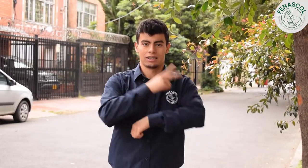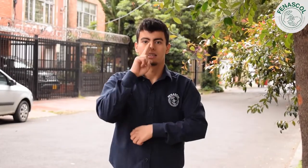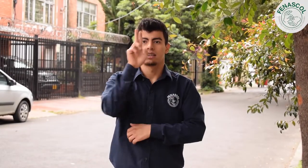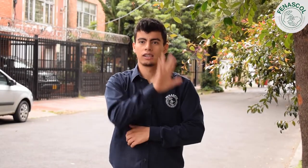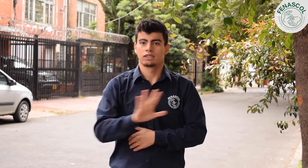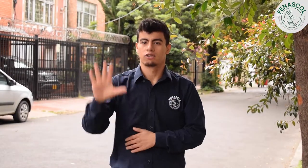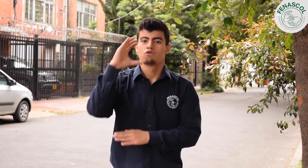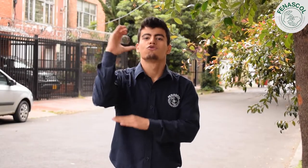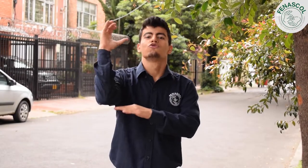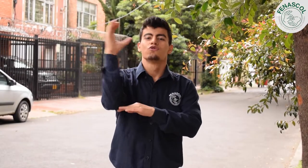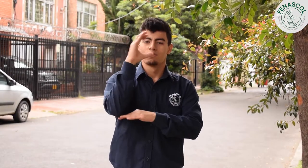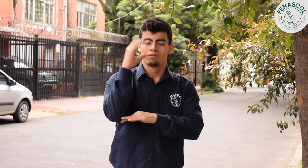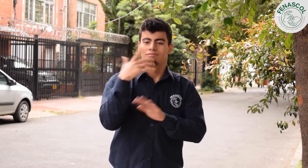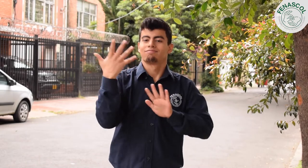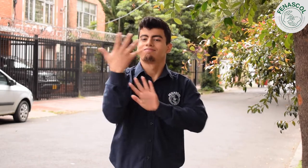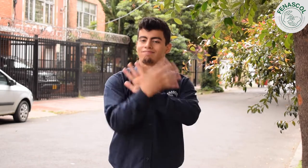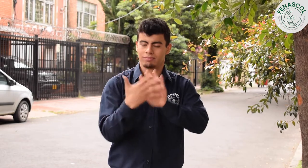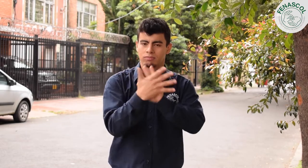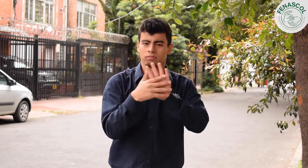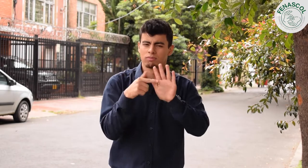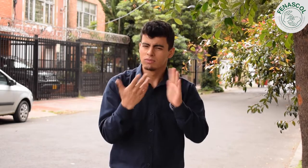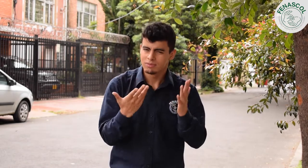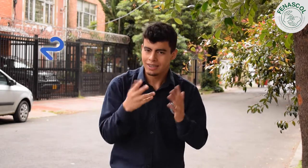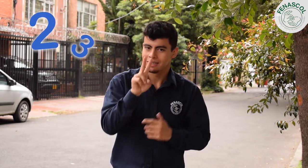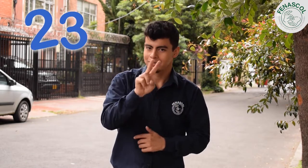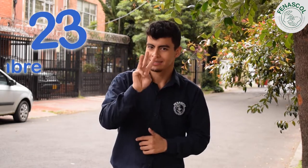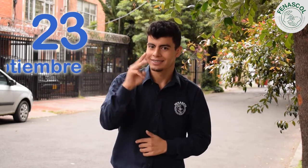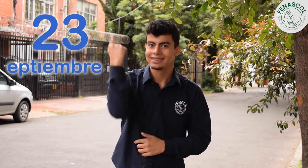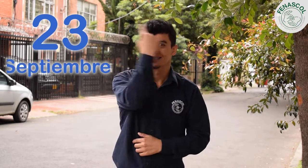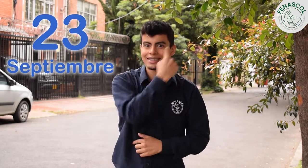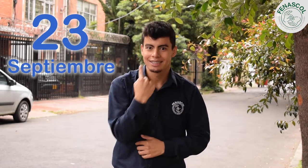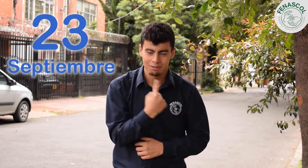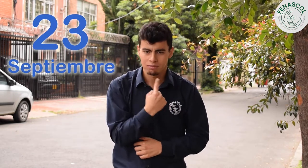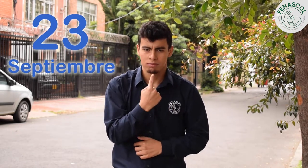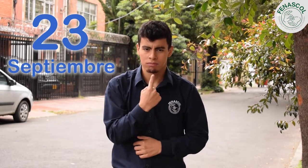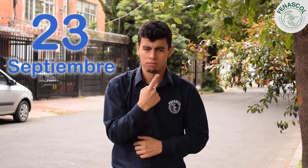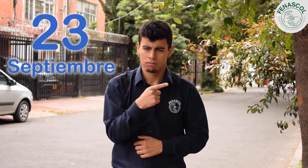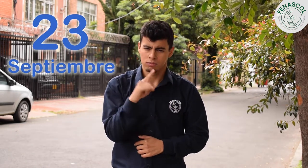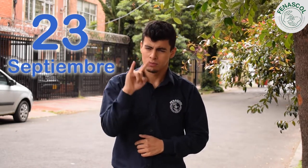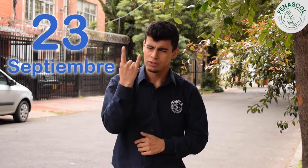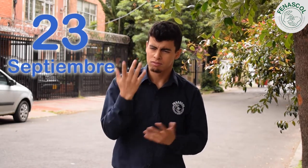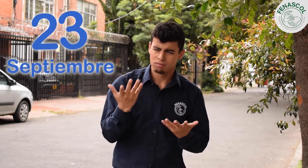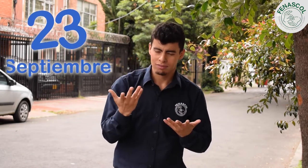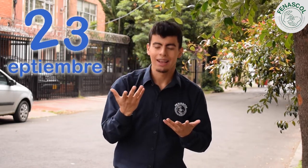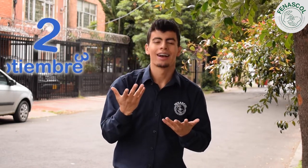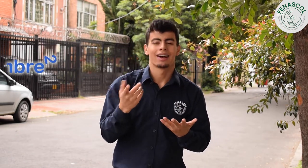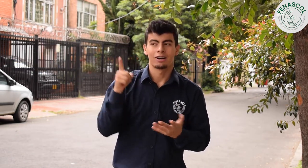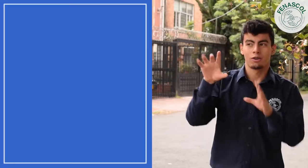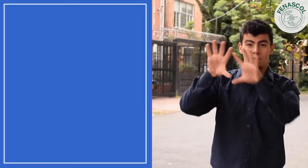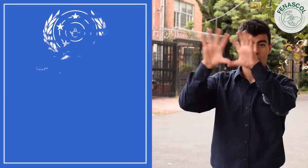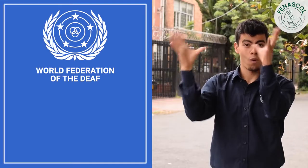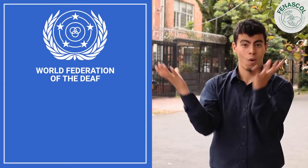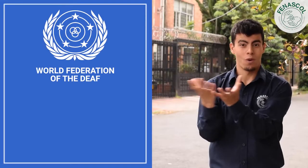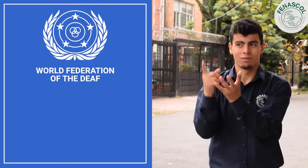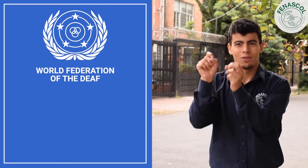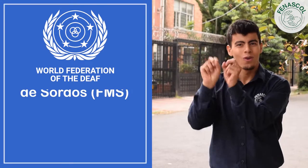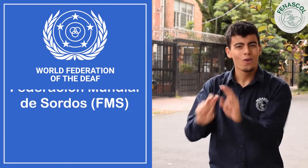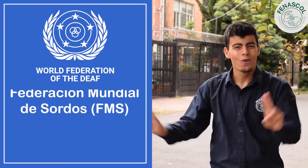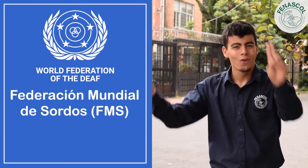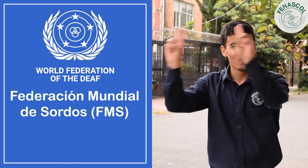En Colombia, el Día Nacional de la Lengua de Señas es el 23 de septiembre. La ONU, junto con la